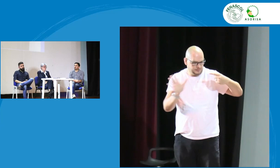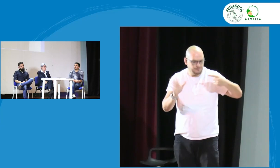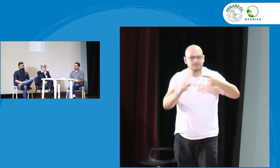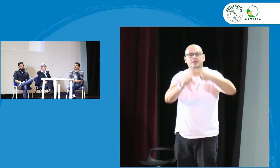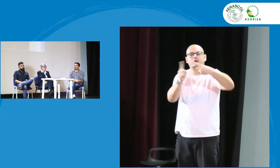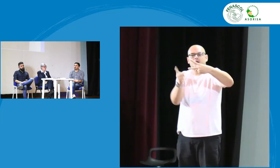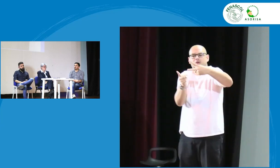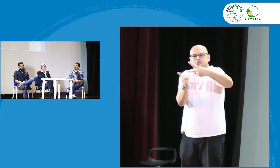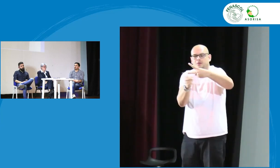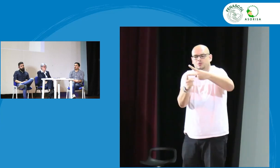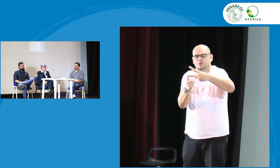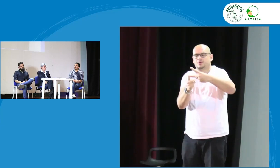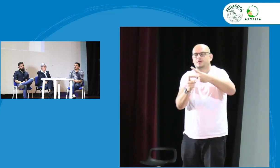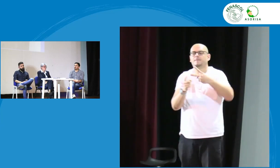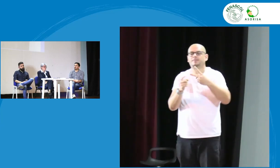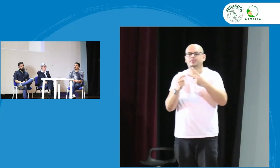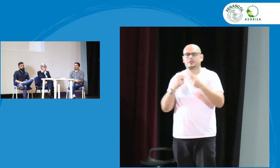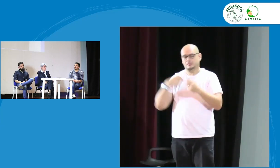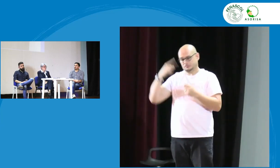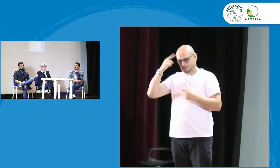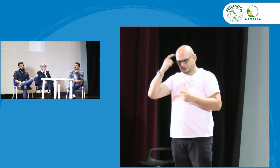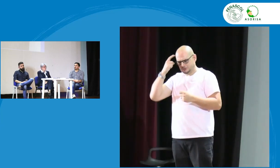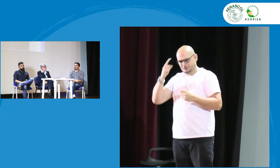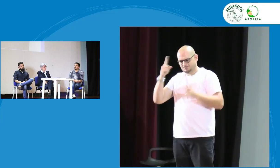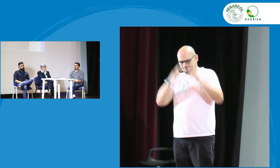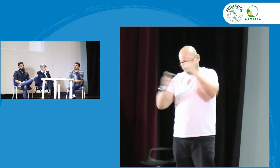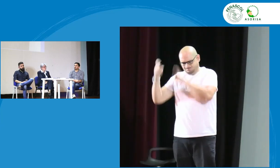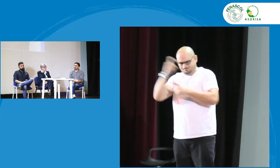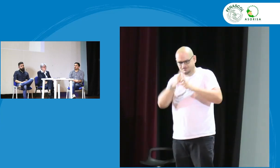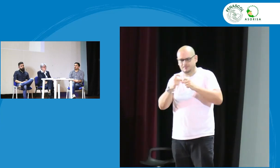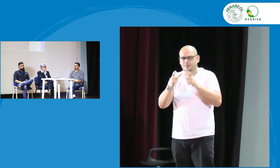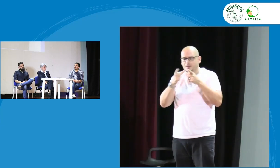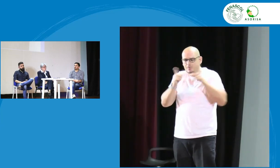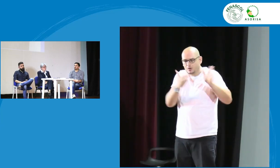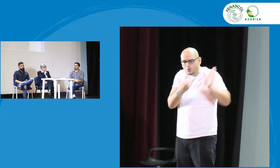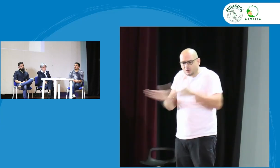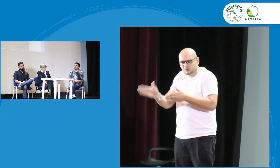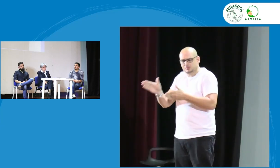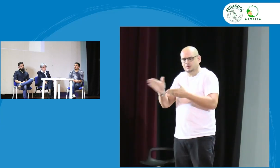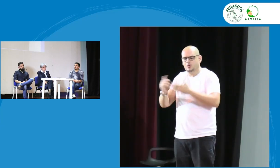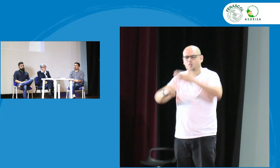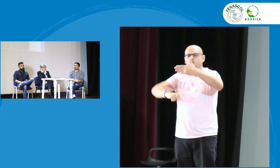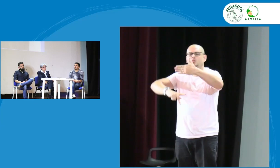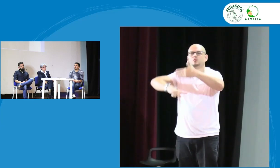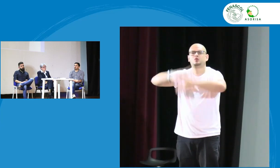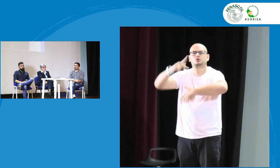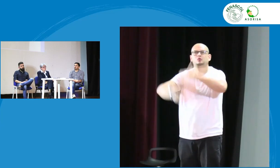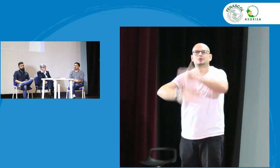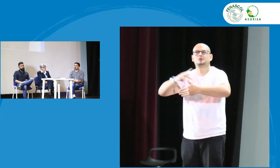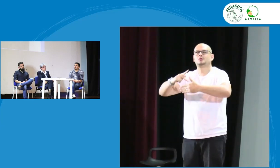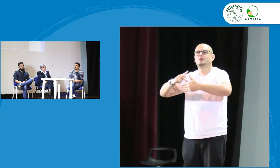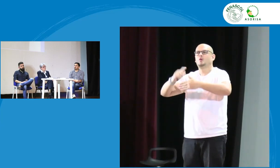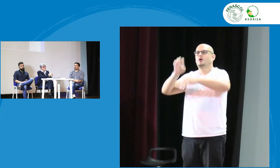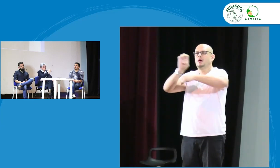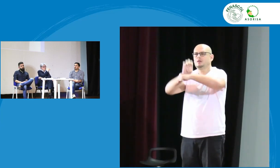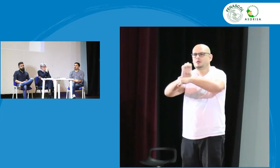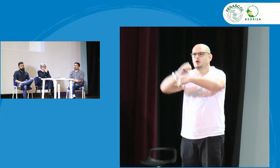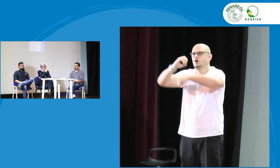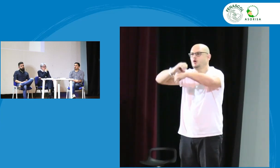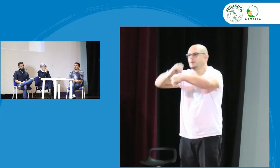con estas carreras, estos programas de interpretación? Lo otro es que venía pensando sobre la planeación lingüística y